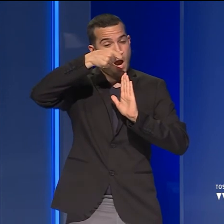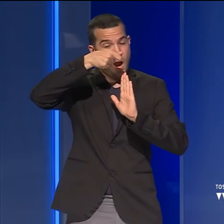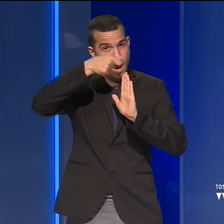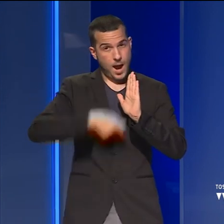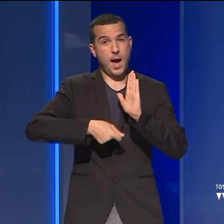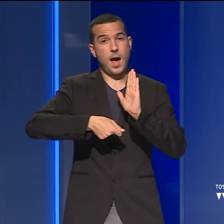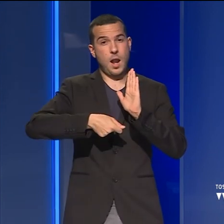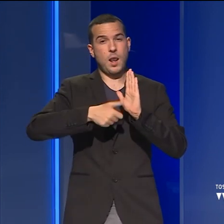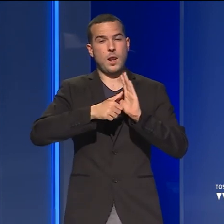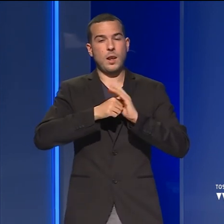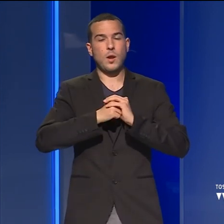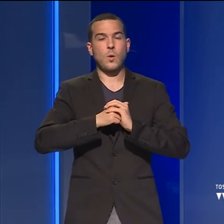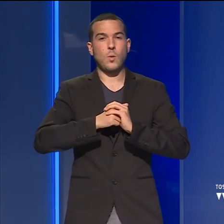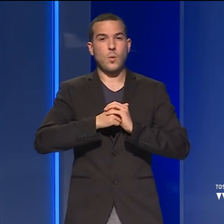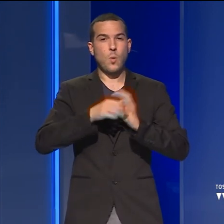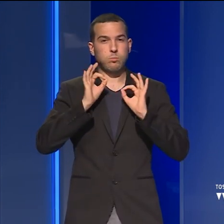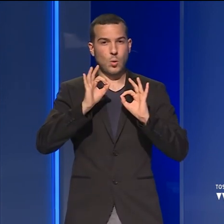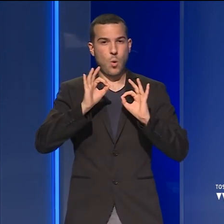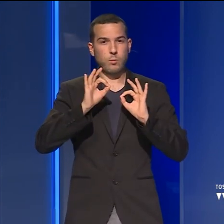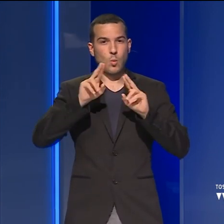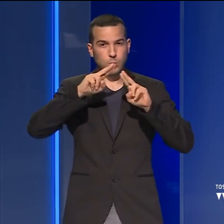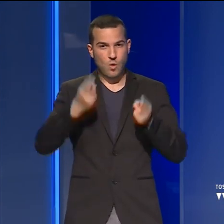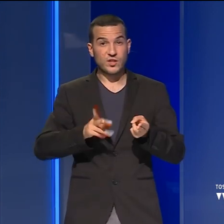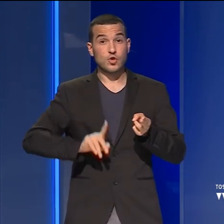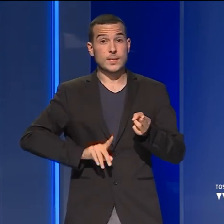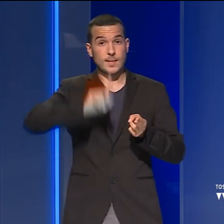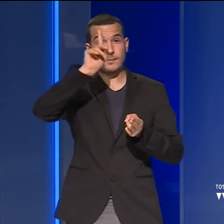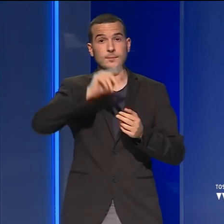diminuzione, soprattutto sulle province settentrionali.